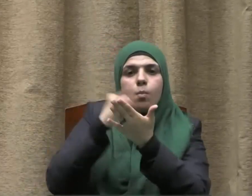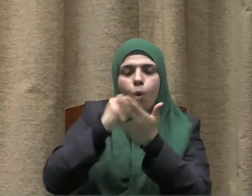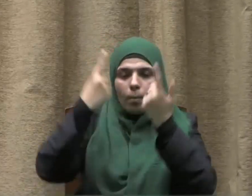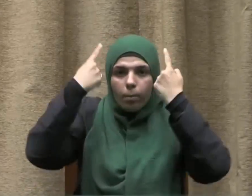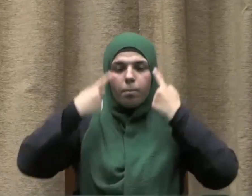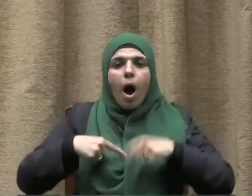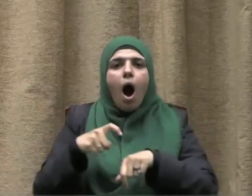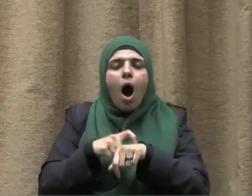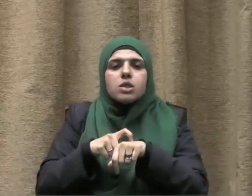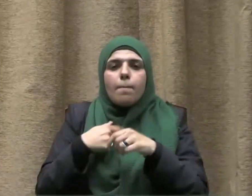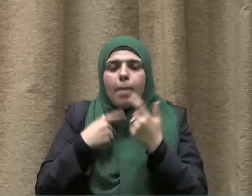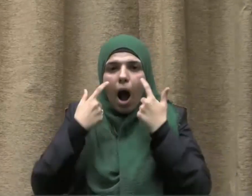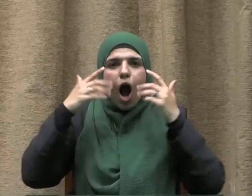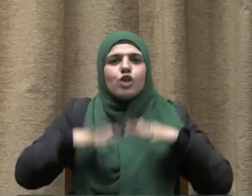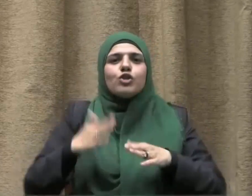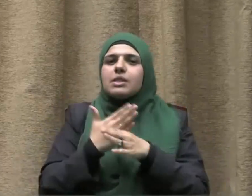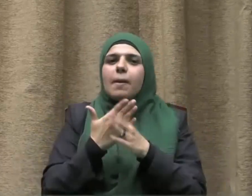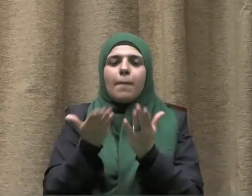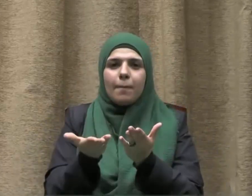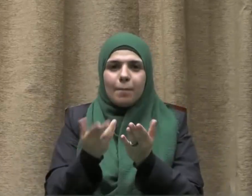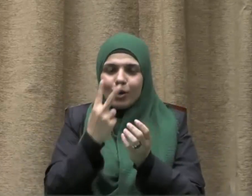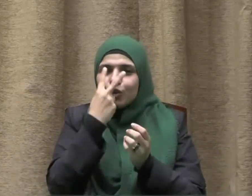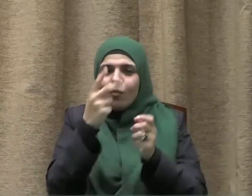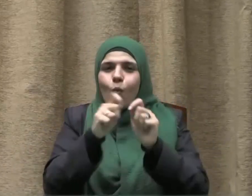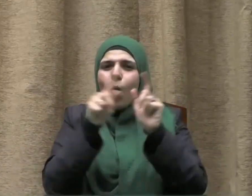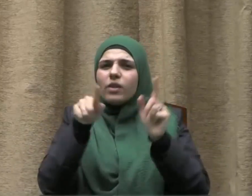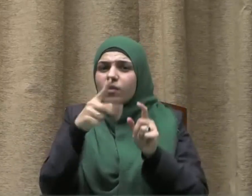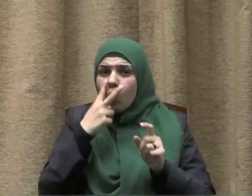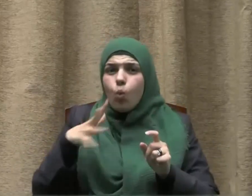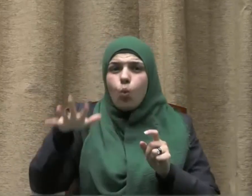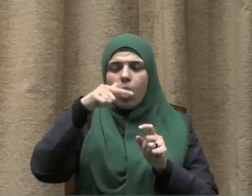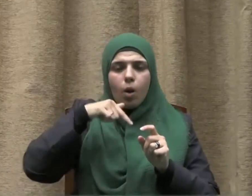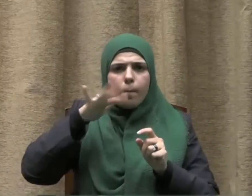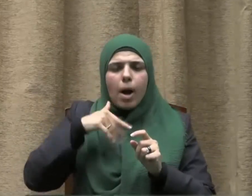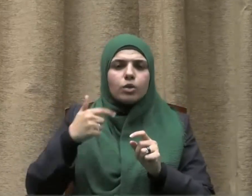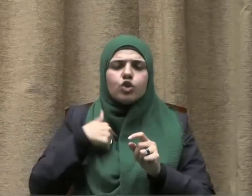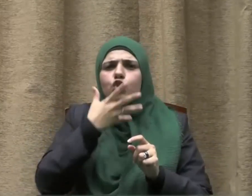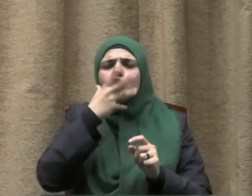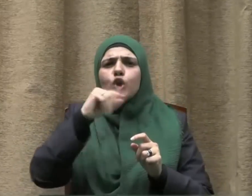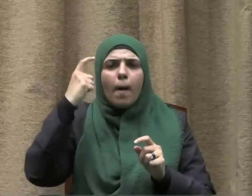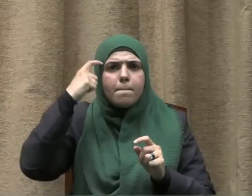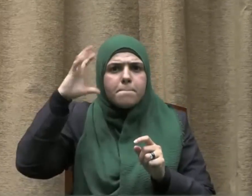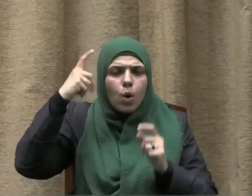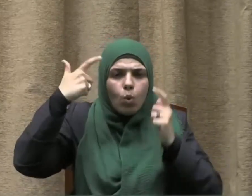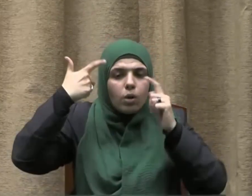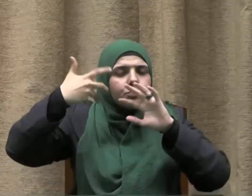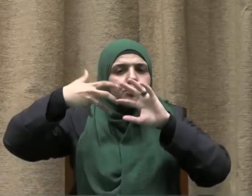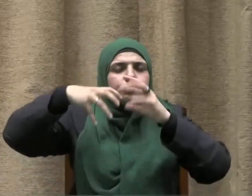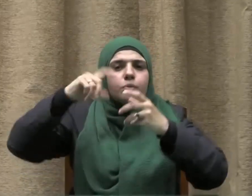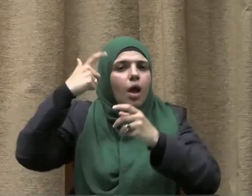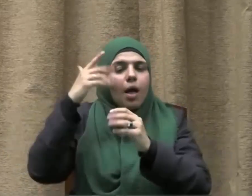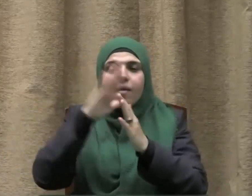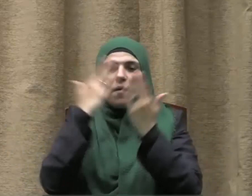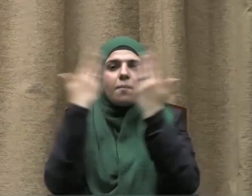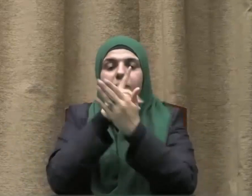خلاياه العصبية في مشهد يشبه حالة الجنون مما يتطلب